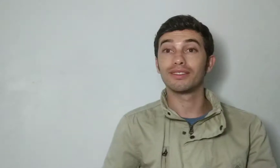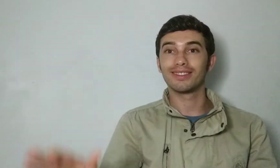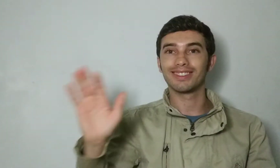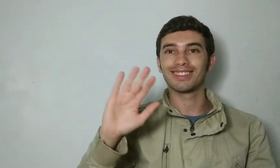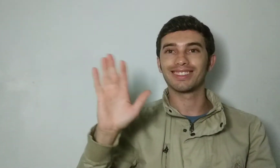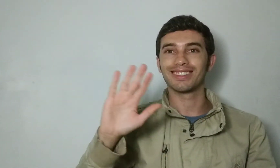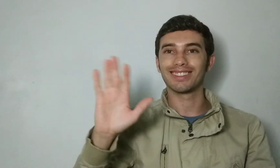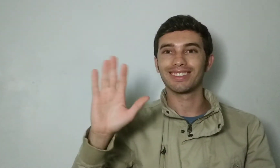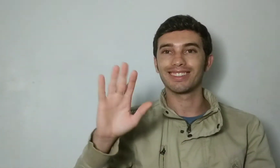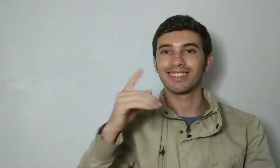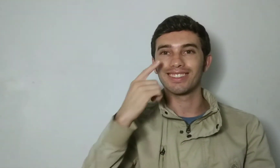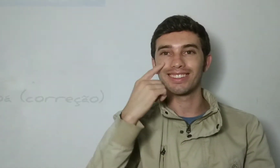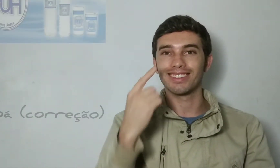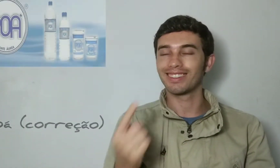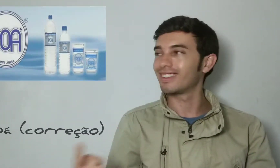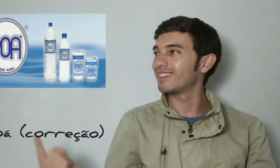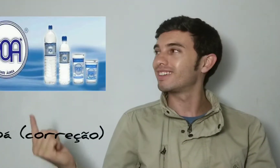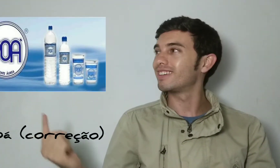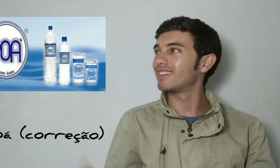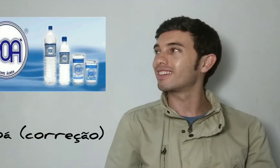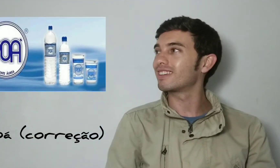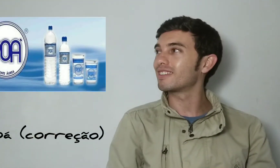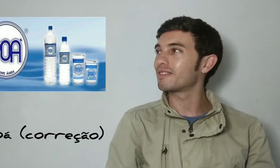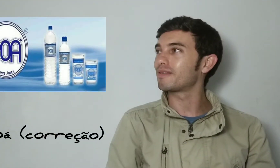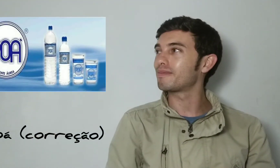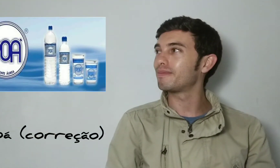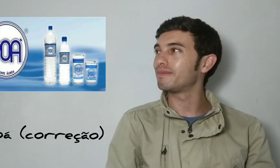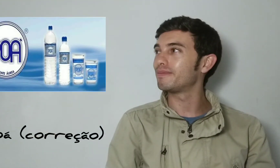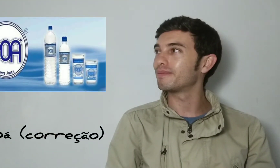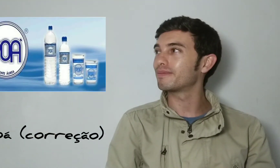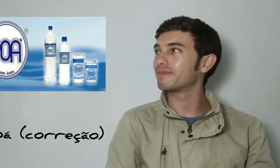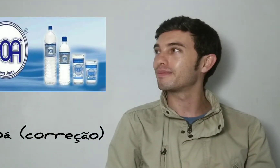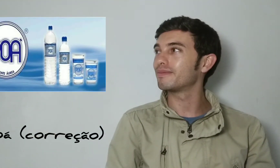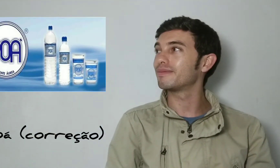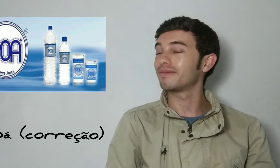Fala pessoal, vejam, Poá, correção,